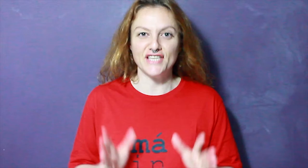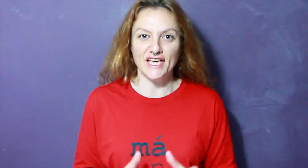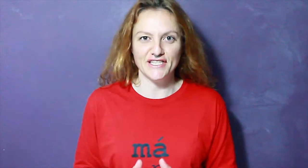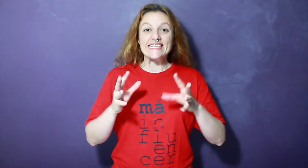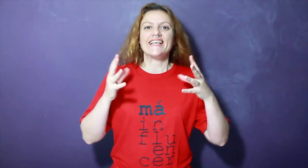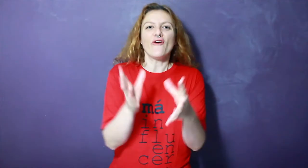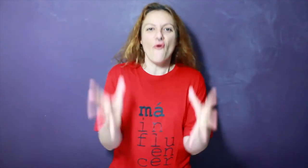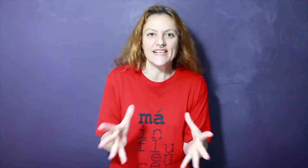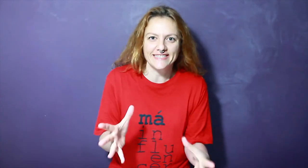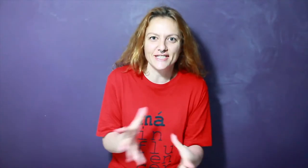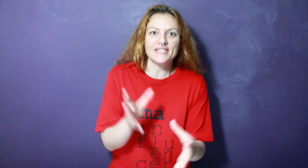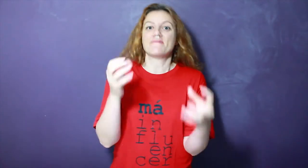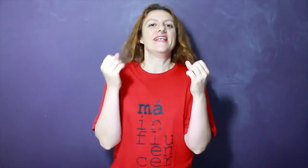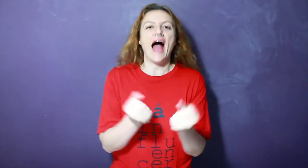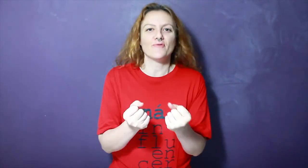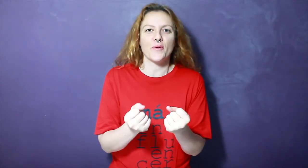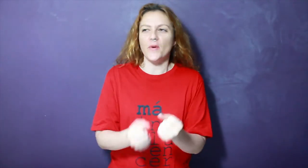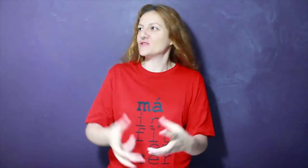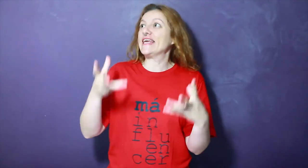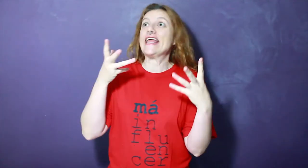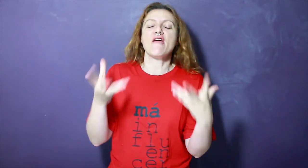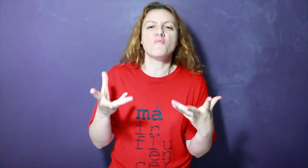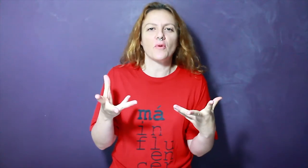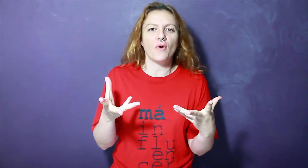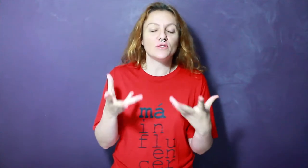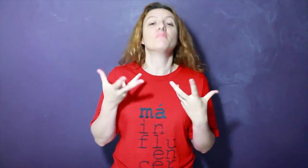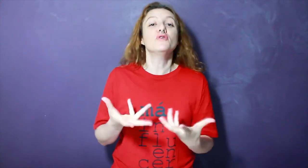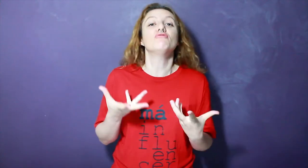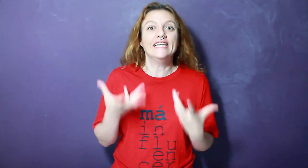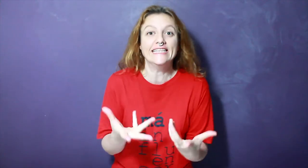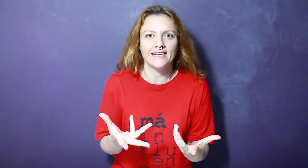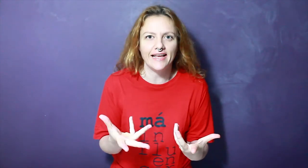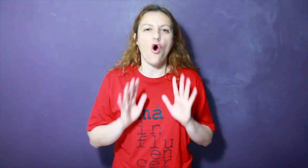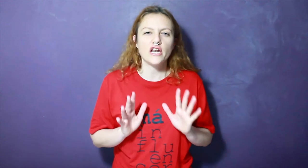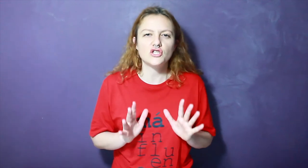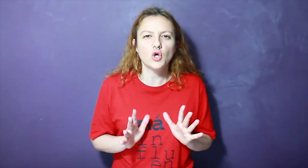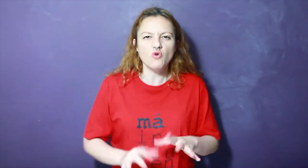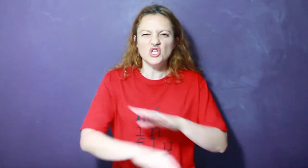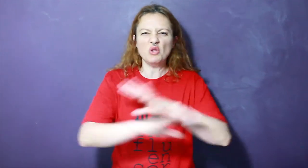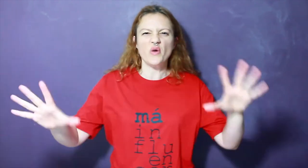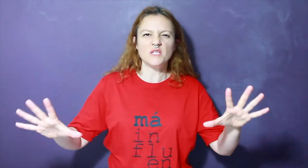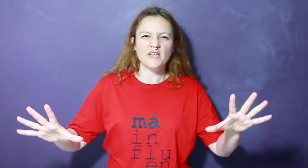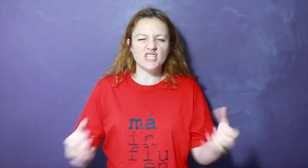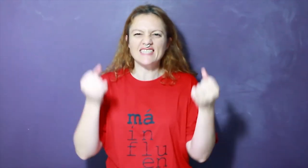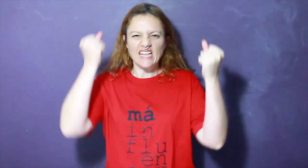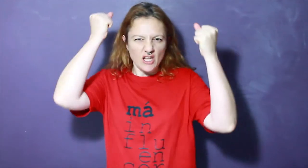Gente, essa coisa de trabalhar com propósito e querer um propósito é muito linda, né? Horas de coach, noites perdidas tentando